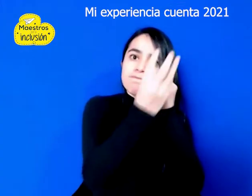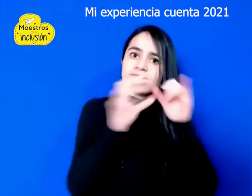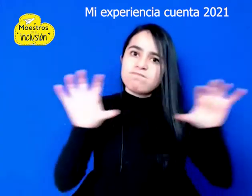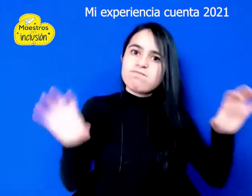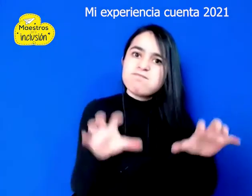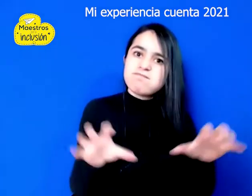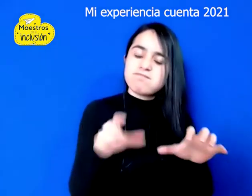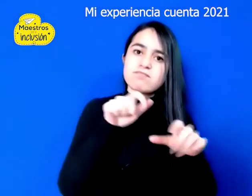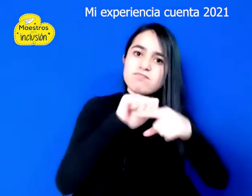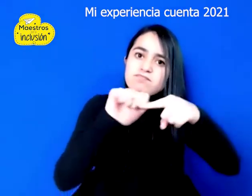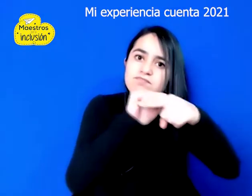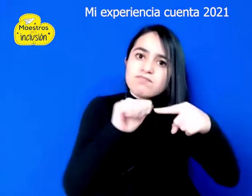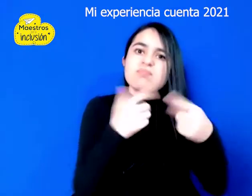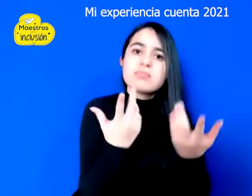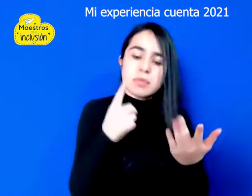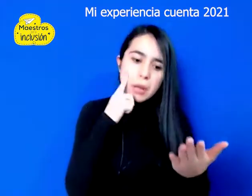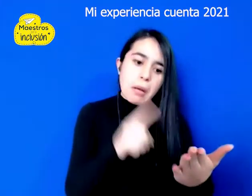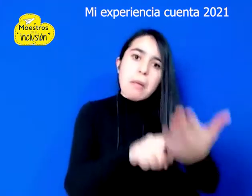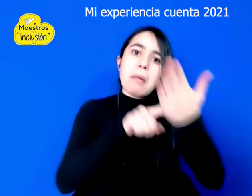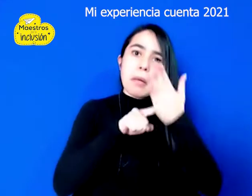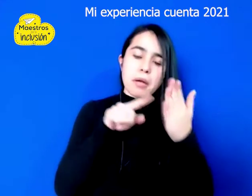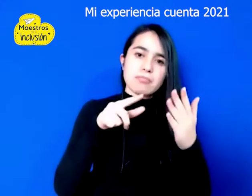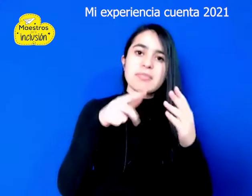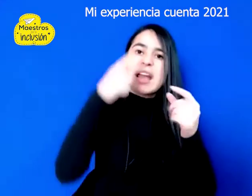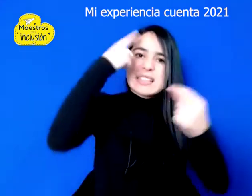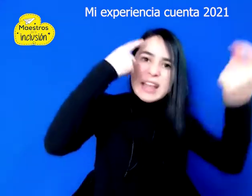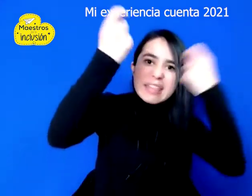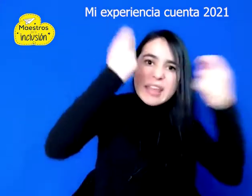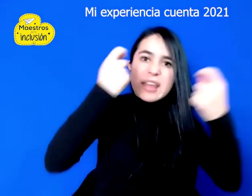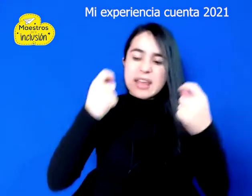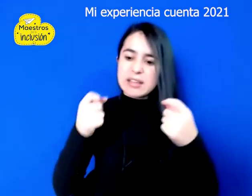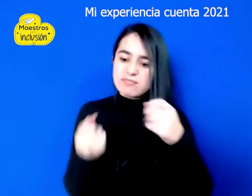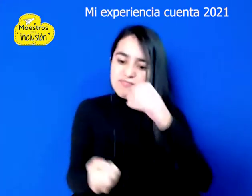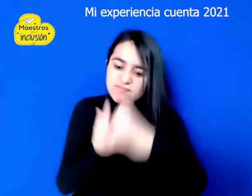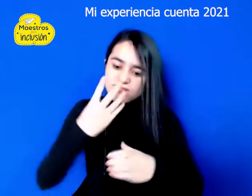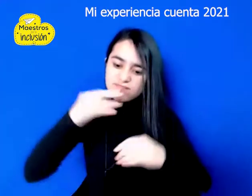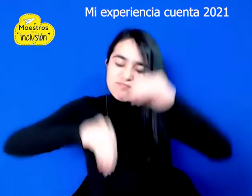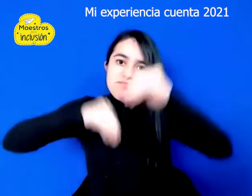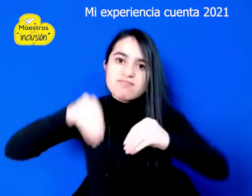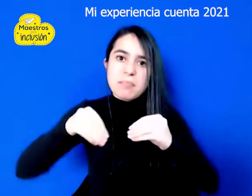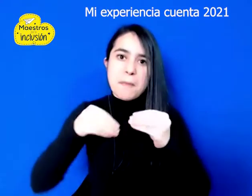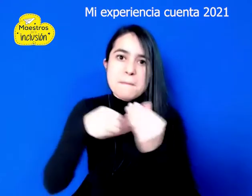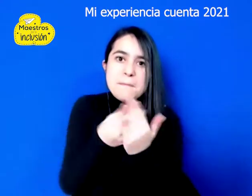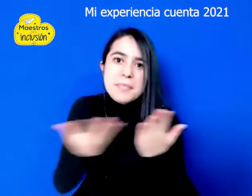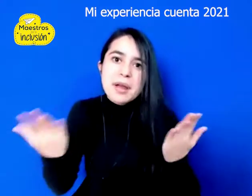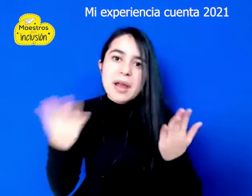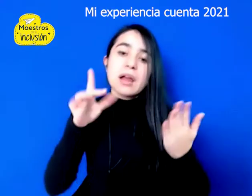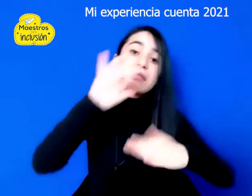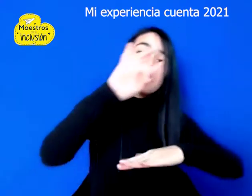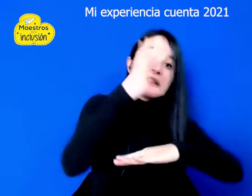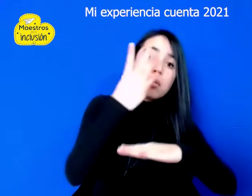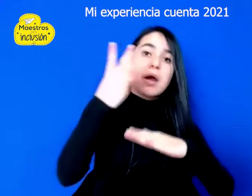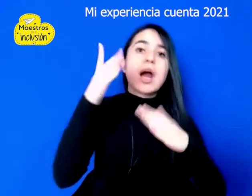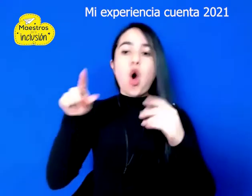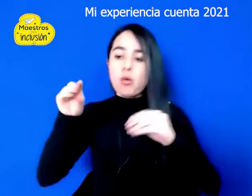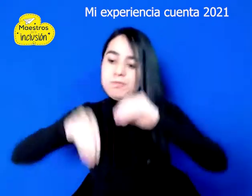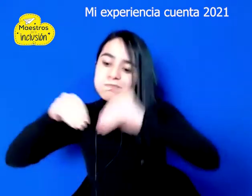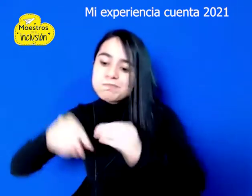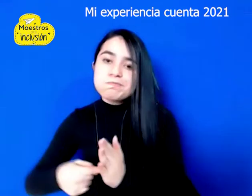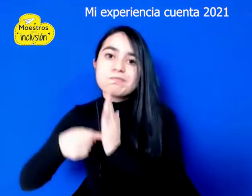que materialicen estrategias, herramientas y recursos pedagógicos, digitales o físicos, para promover el